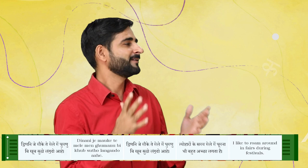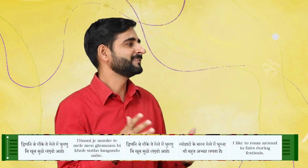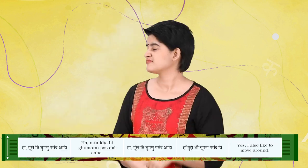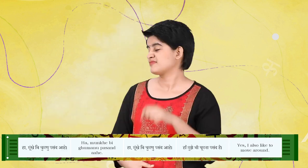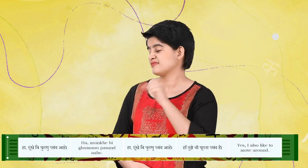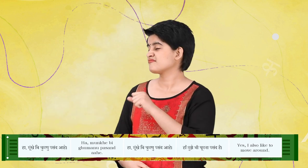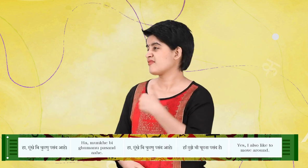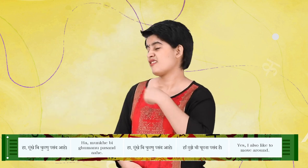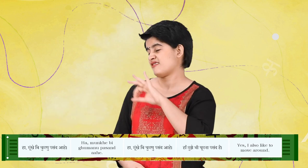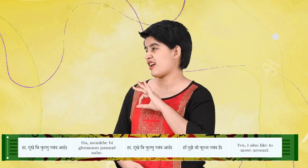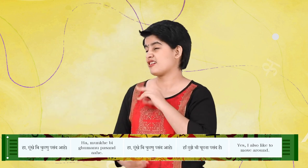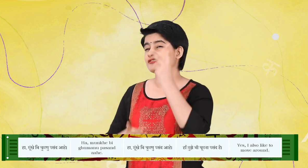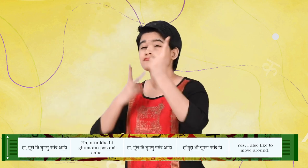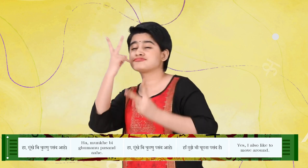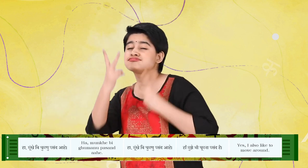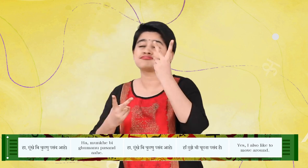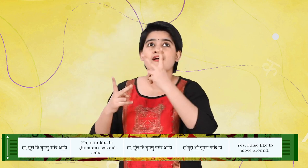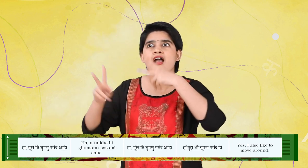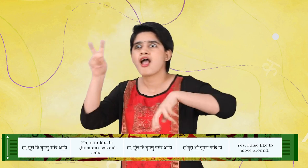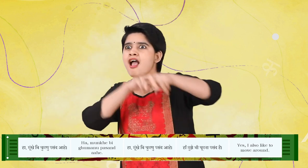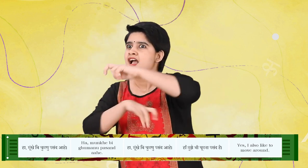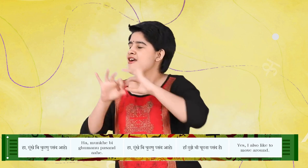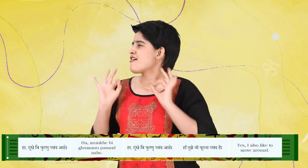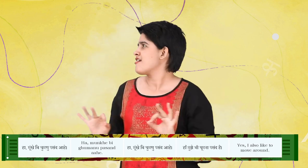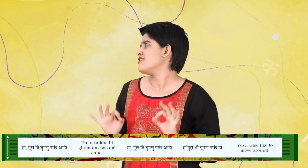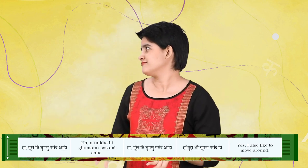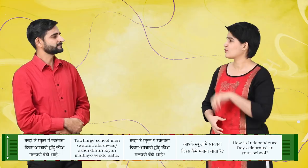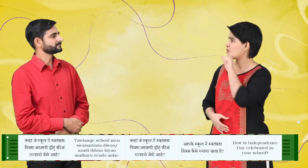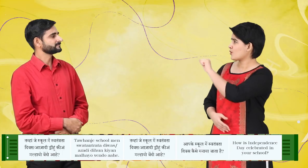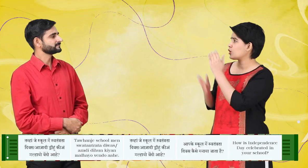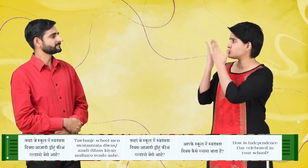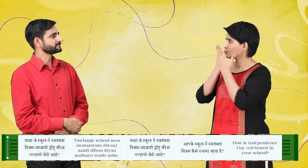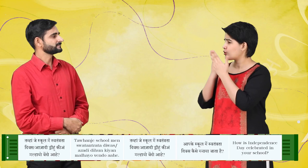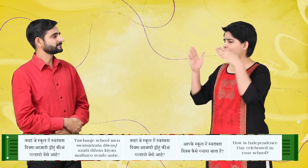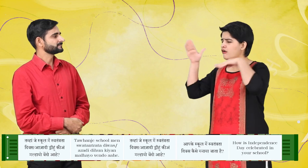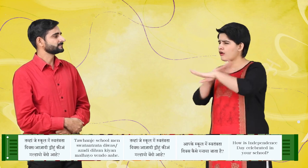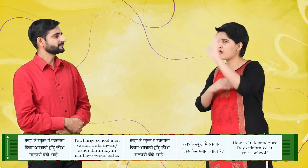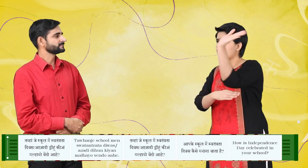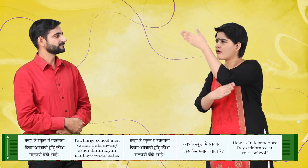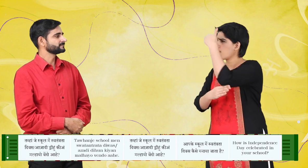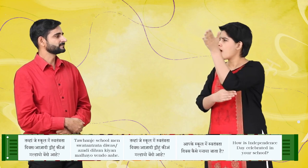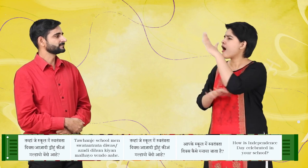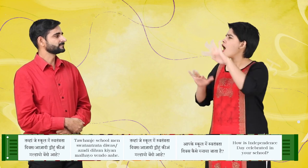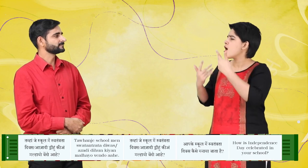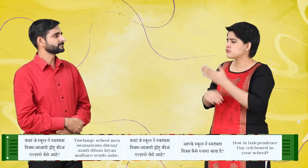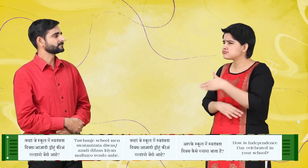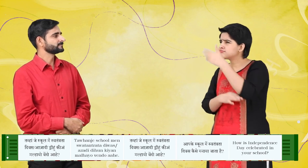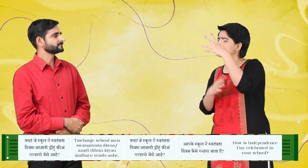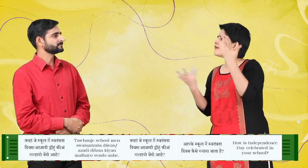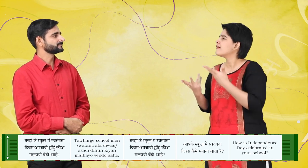हाँ, मुखेब घुमन पसंद आहे तवाँ जे स्कूल में आजादी डी हुं किया